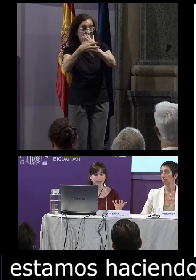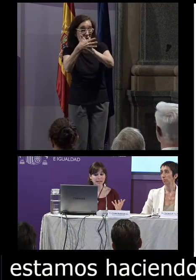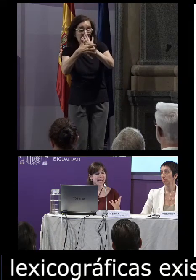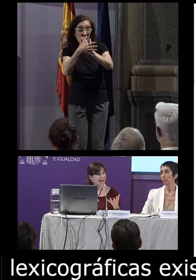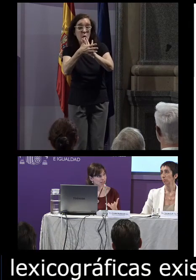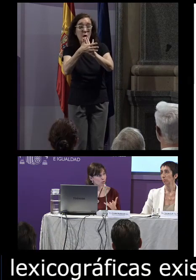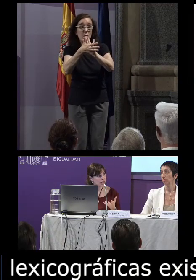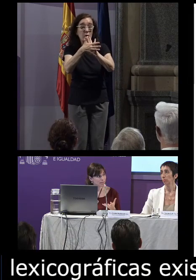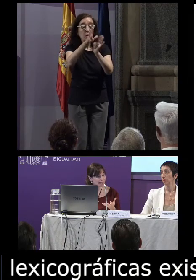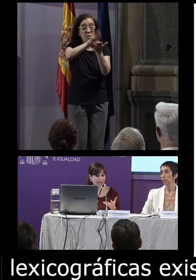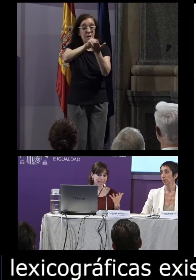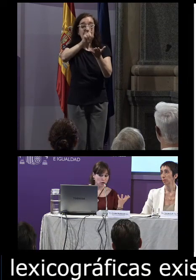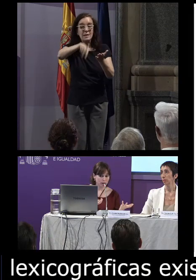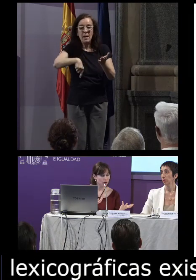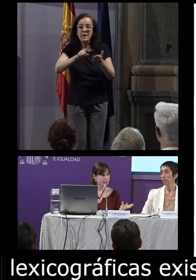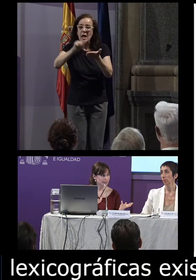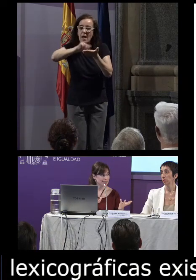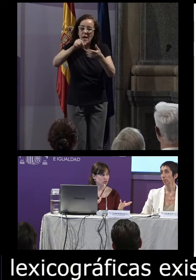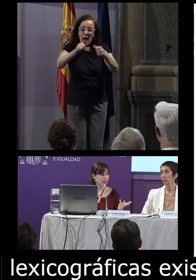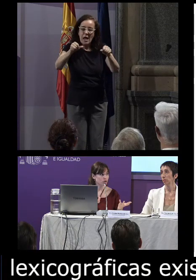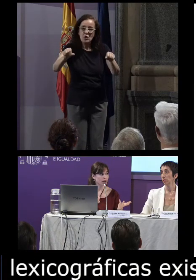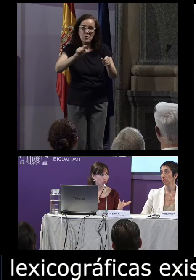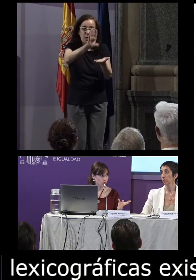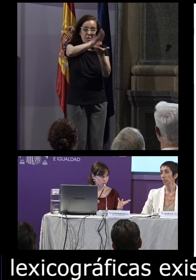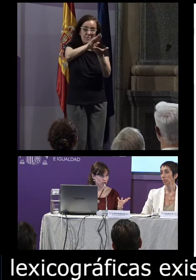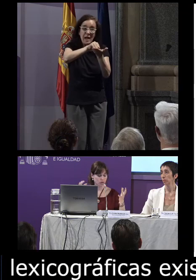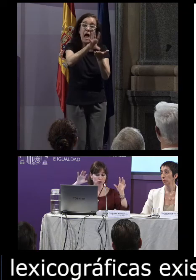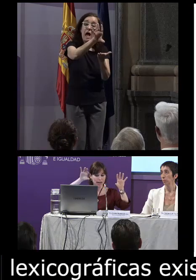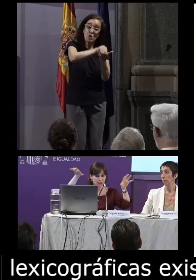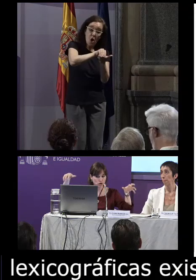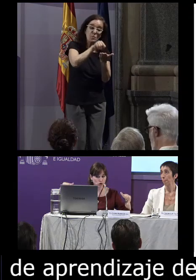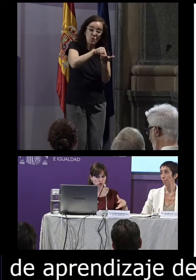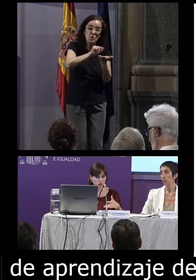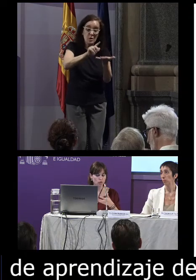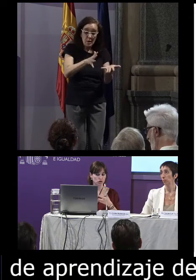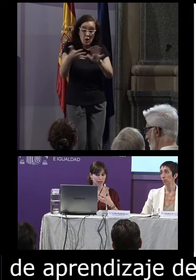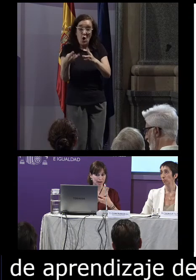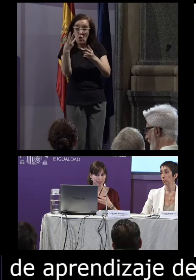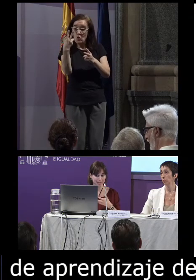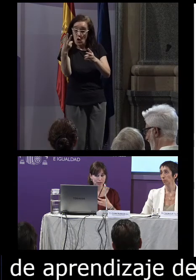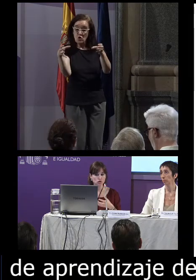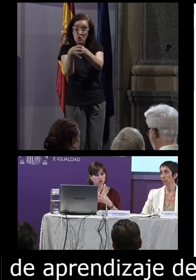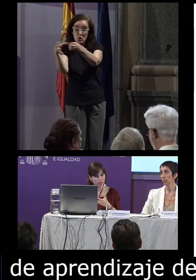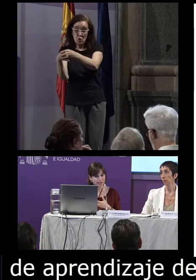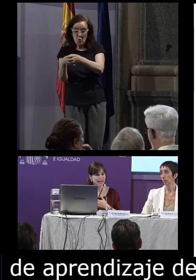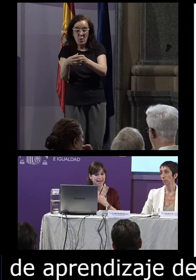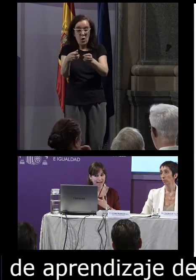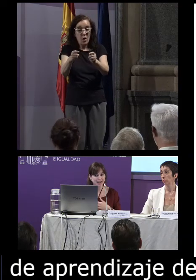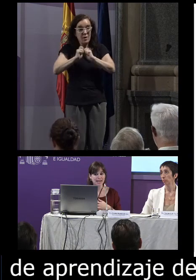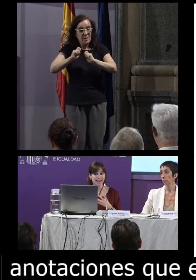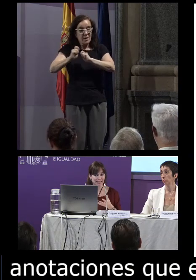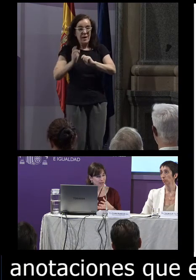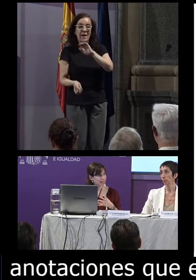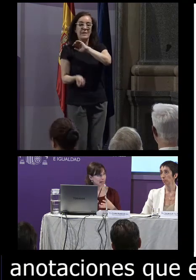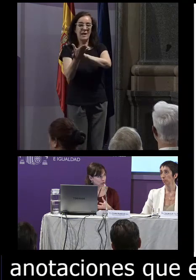así como también las anotaciones que estamos haciendo en el corpus estos dos grupos de datos nos permiten crear